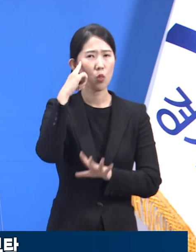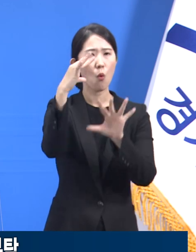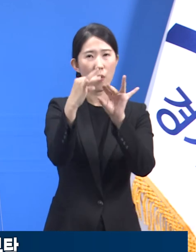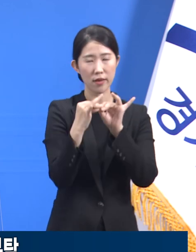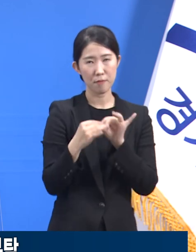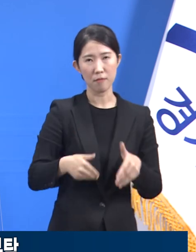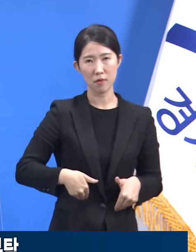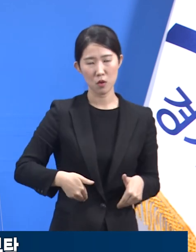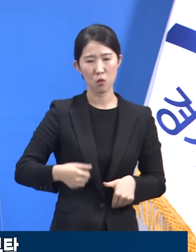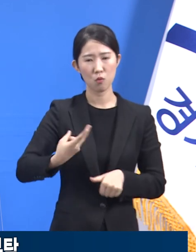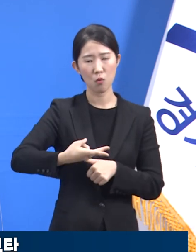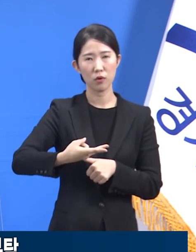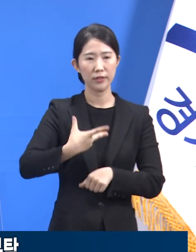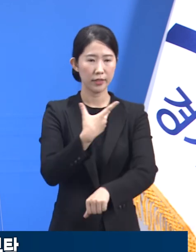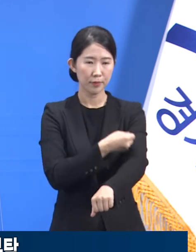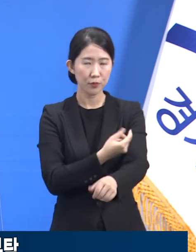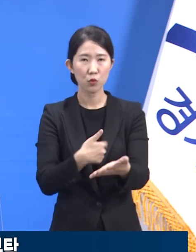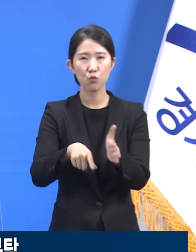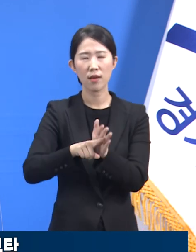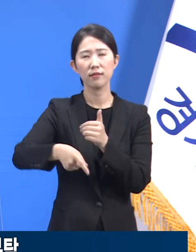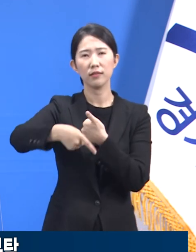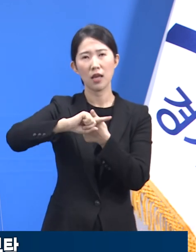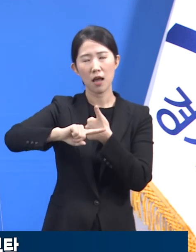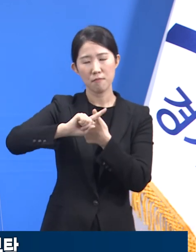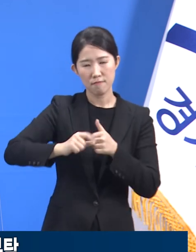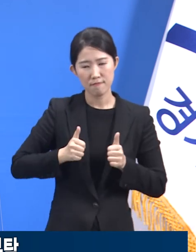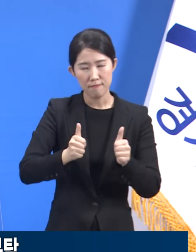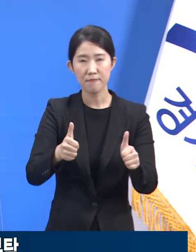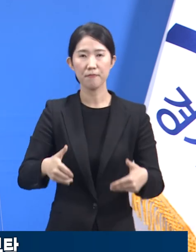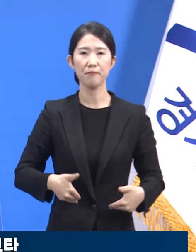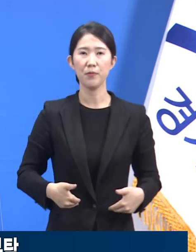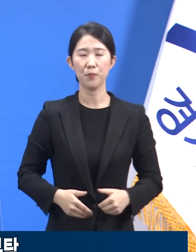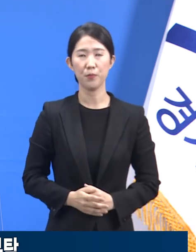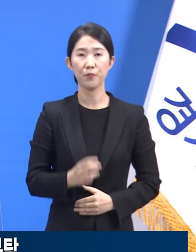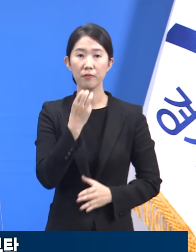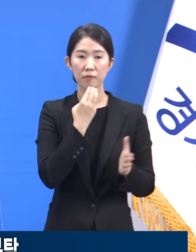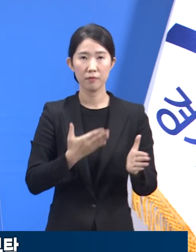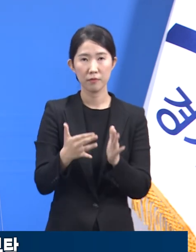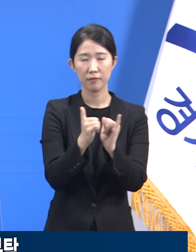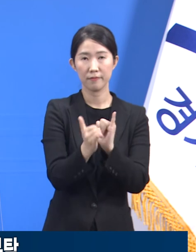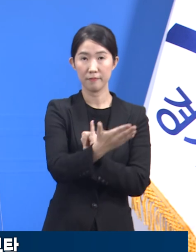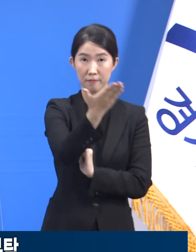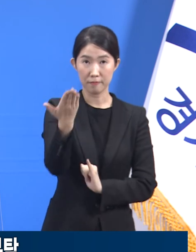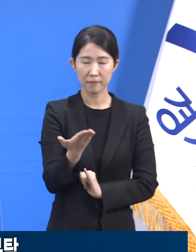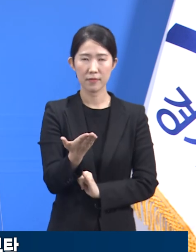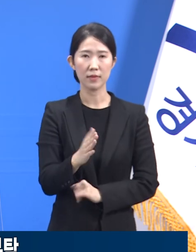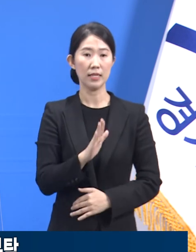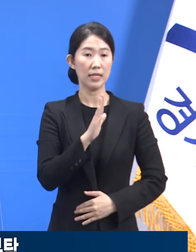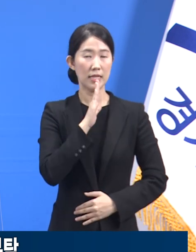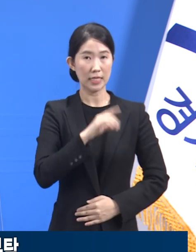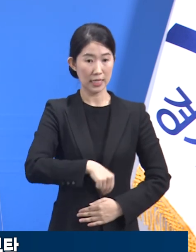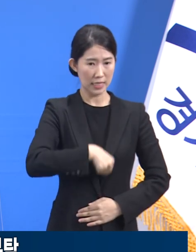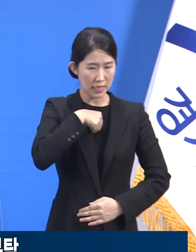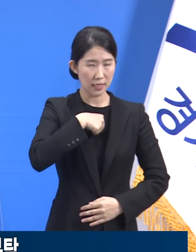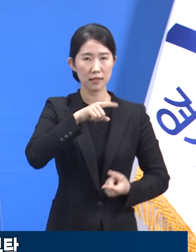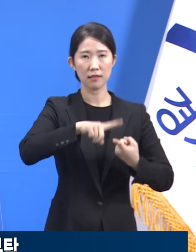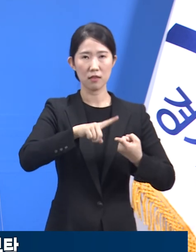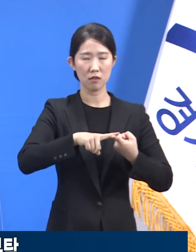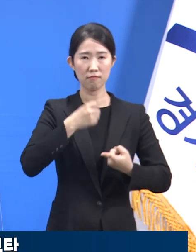해답이 있을 것입니다. 도는 도민들께 사실을 정확하고 투명하게 공개하고